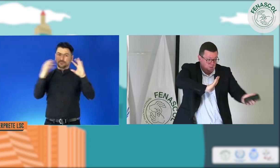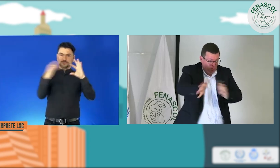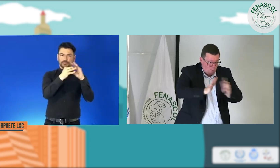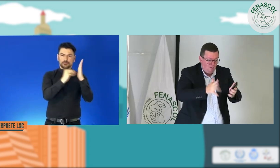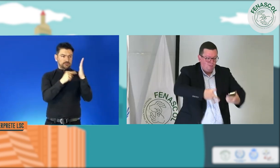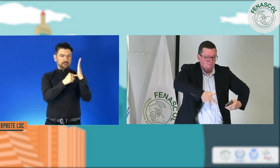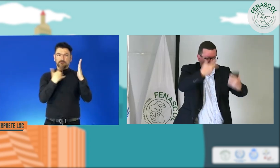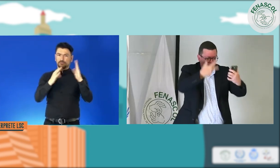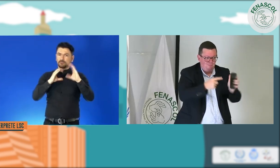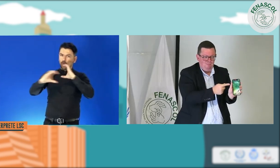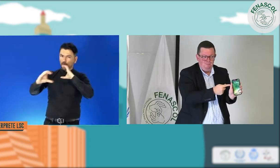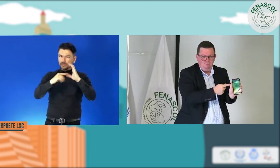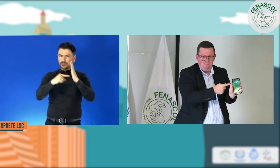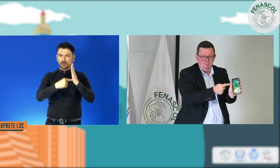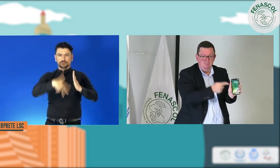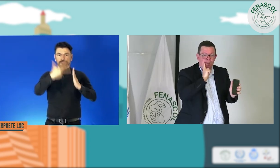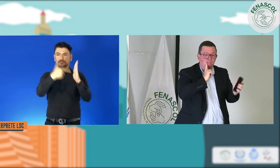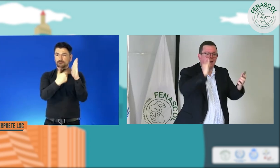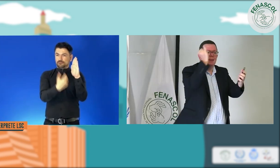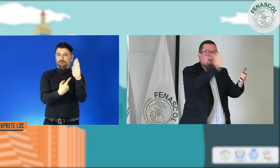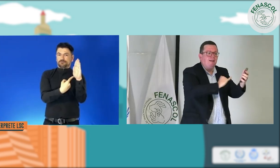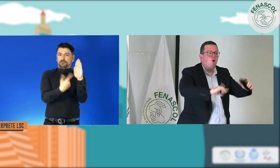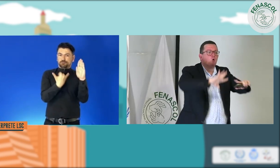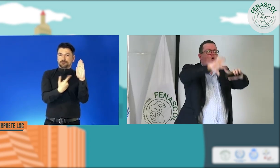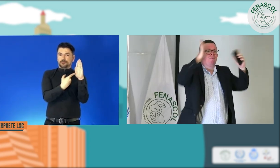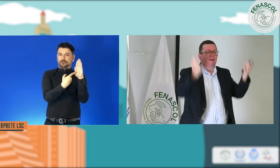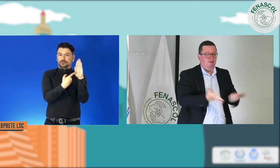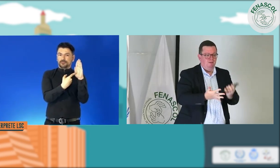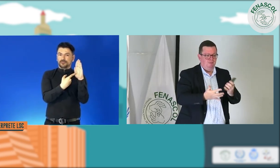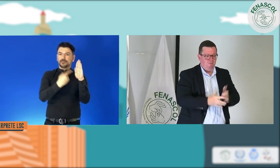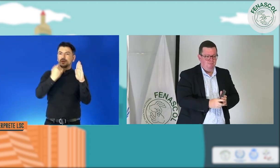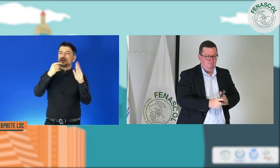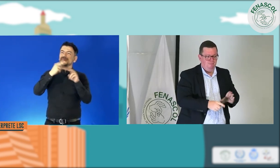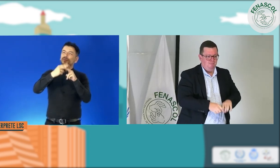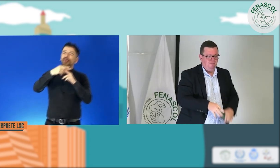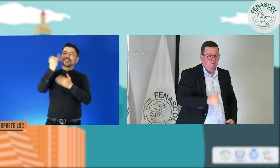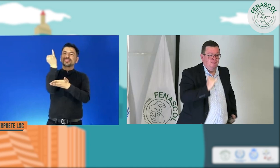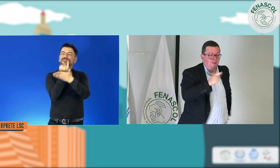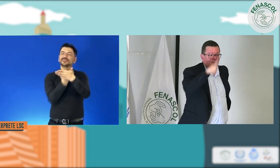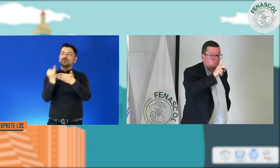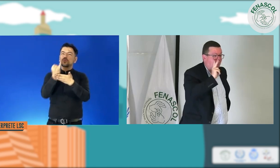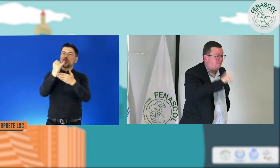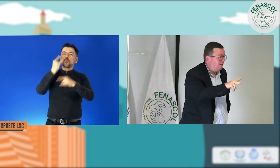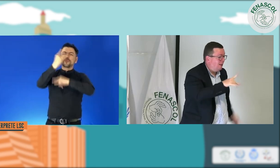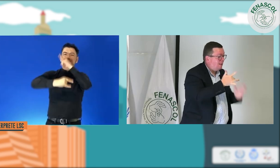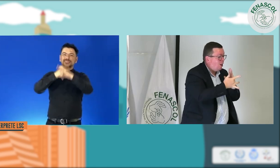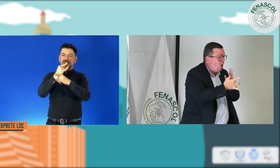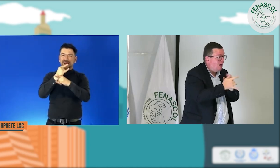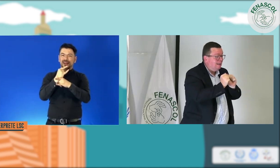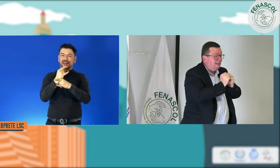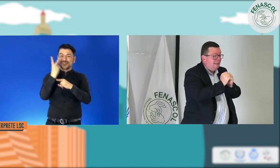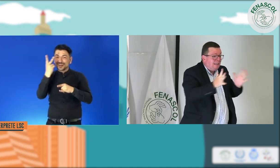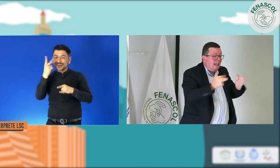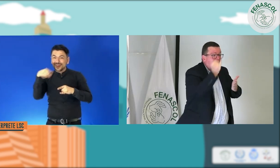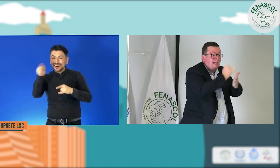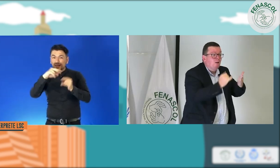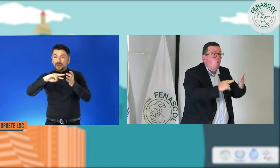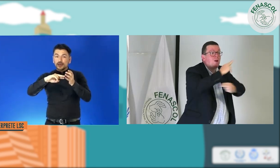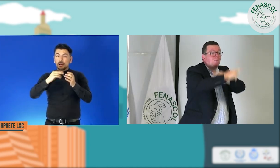Porque a través de ellos nos comunicamos y la comunidad sorda, pues con ese diseño universal, puede tener un manejo mucho más